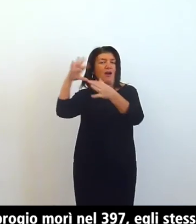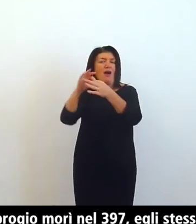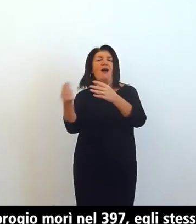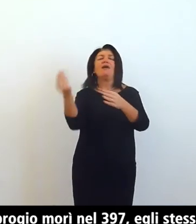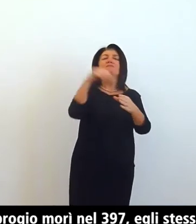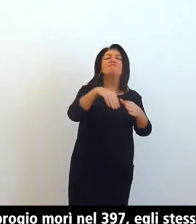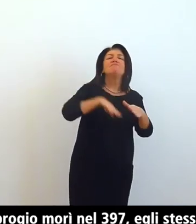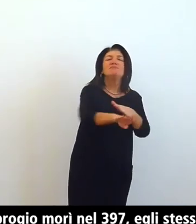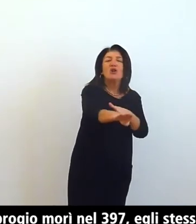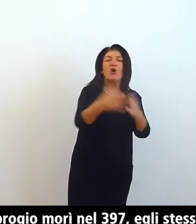in una tomba separata